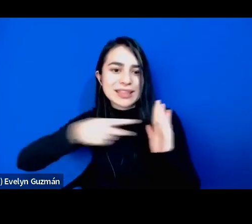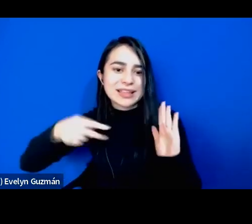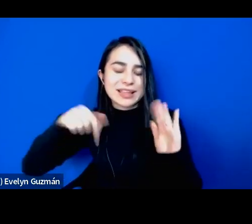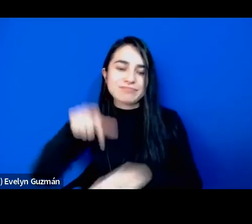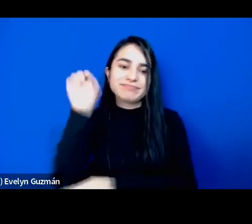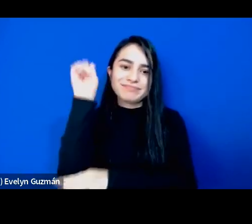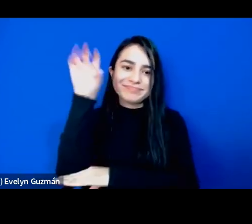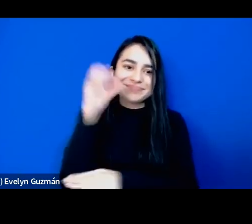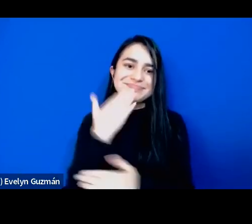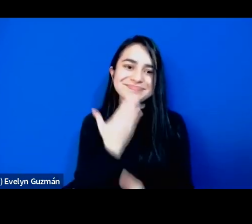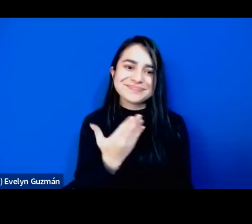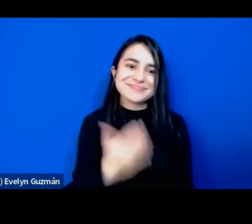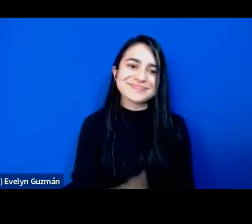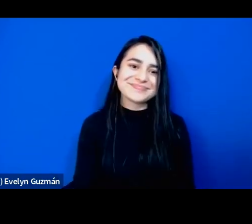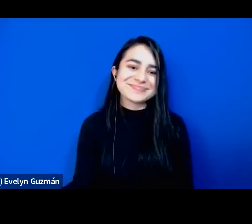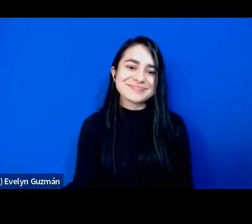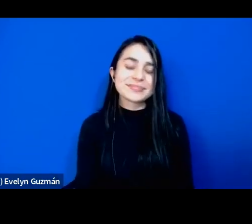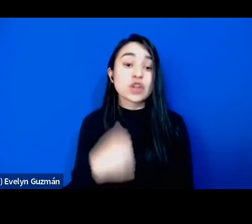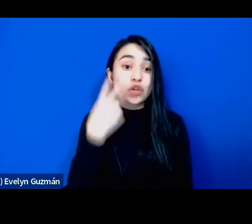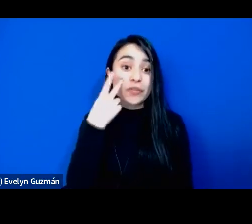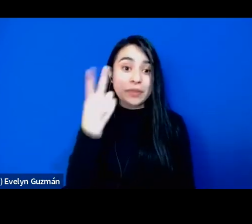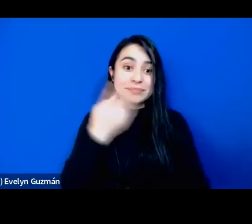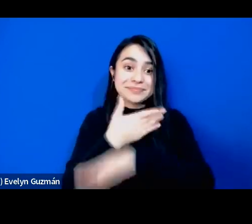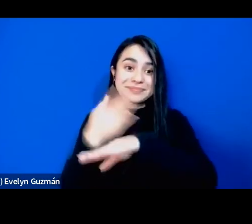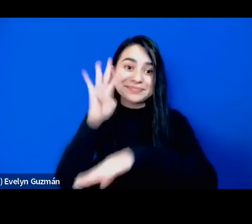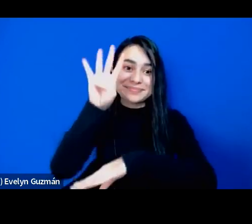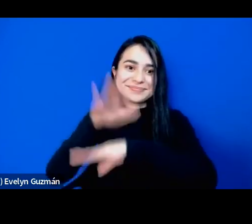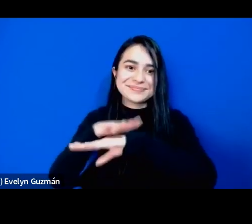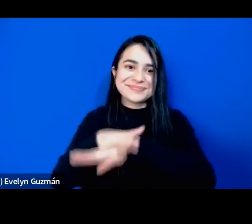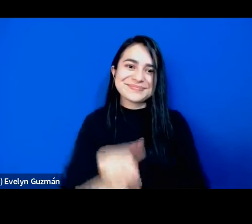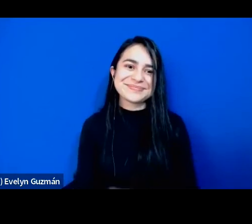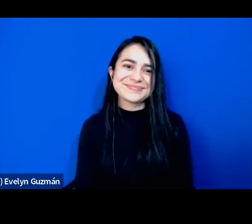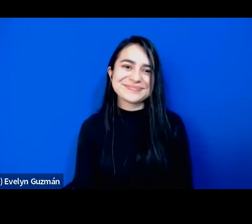conversación. Nos vemos en la tarde. Muchas gracias.